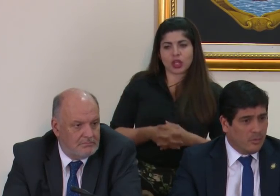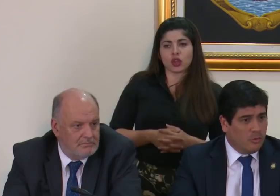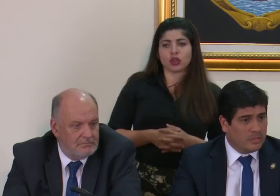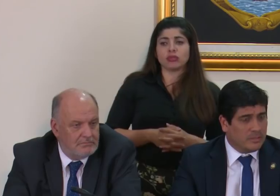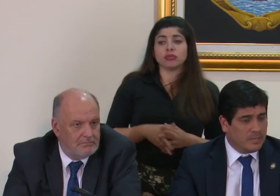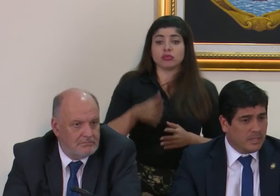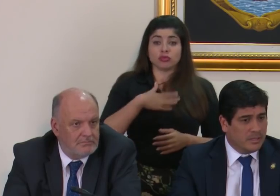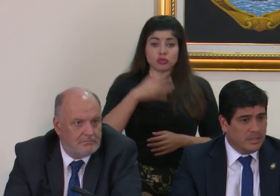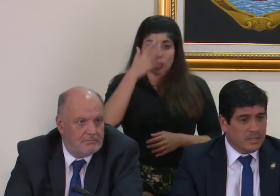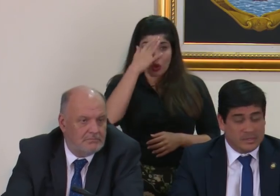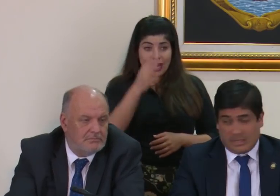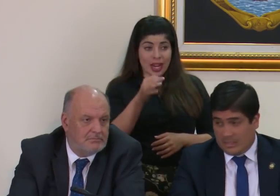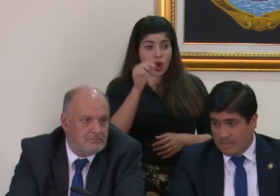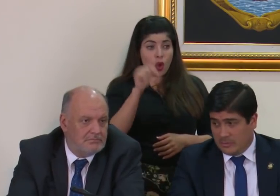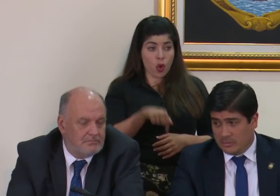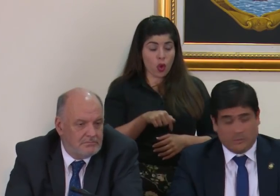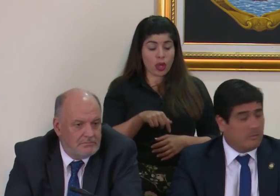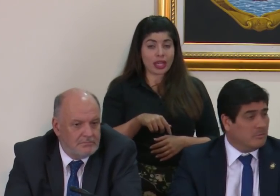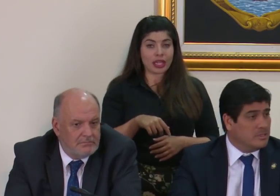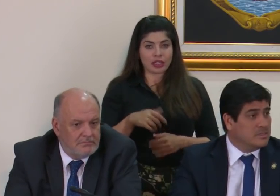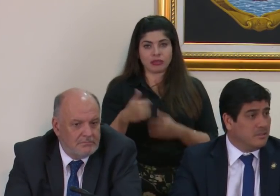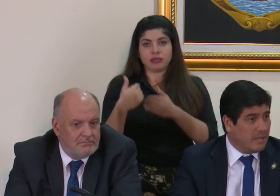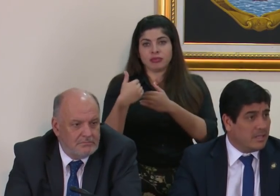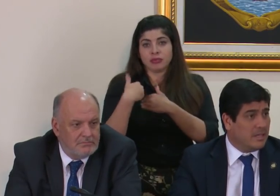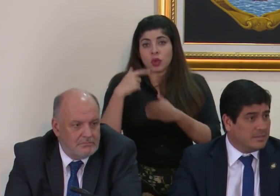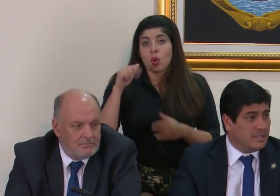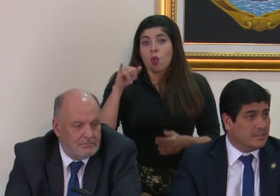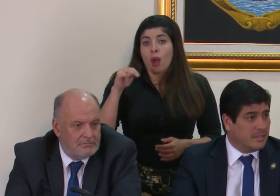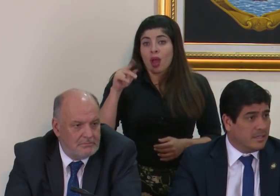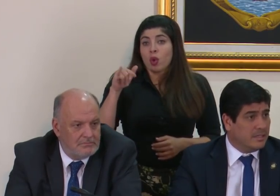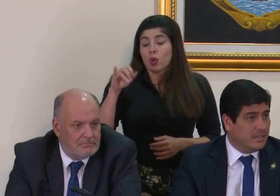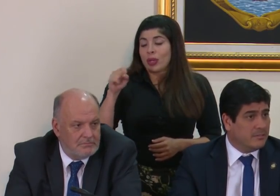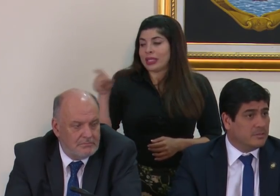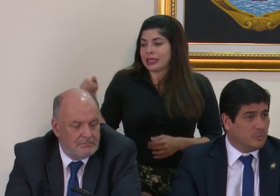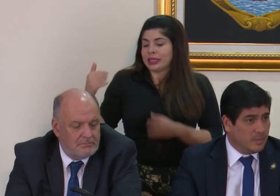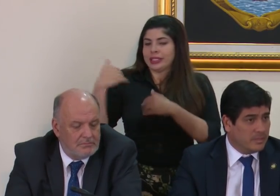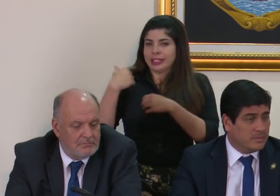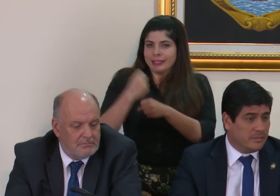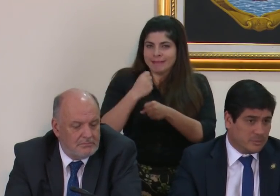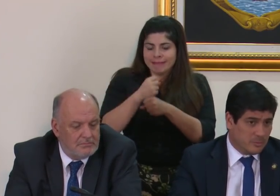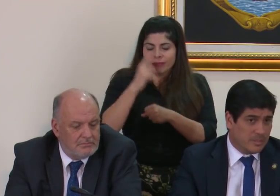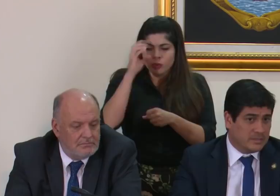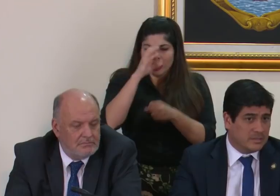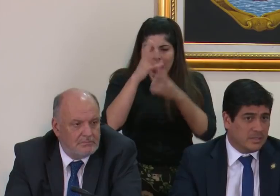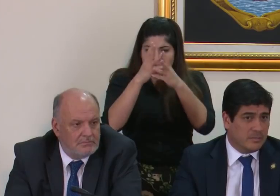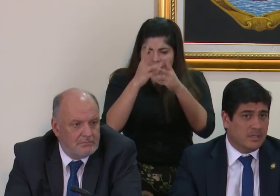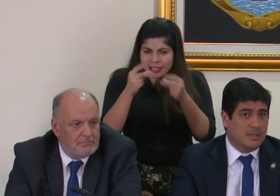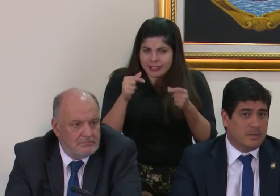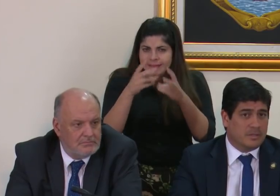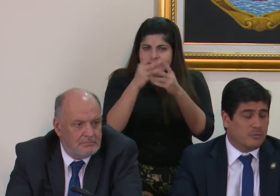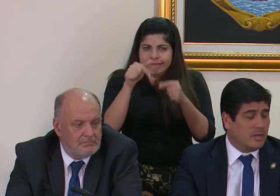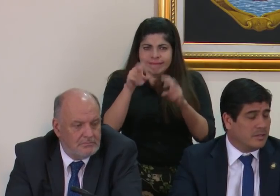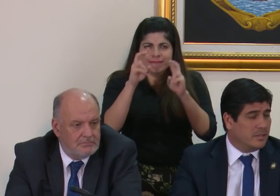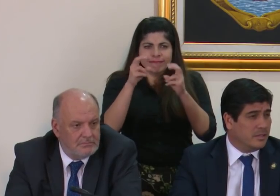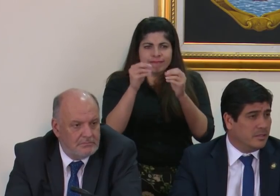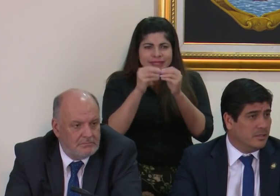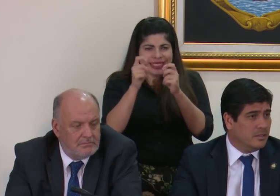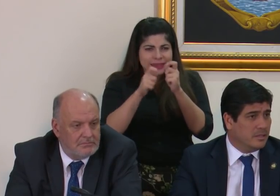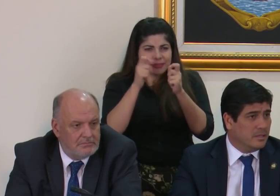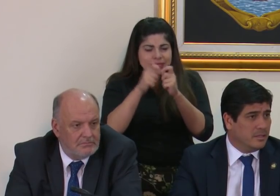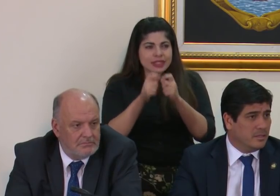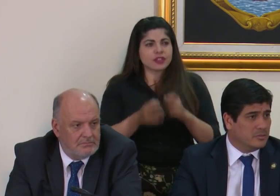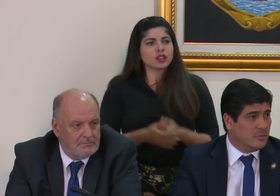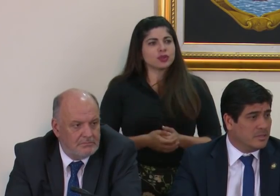creo hoy también y está en las manos de Don Juan Luis llevar adelante la tarea de resolver y resolver en este tema particular de